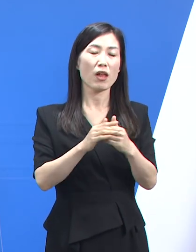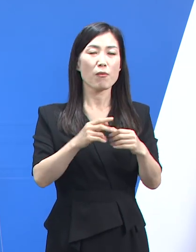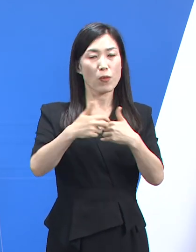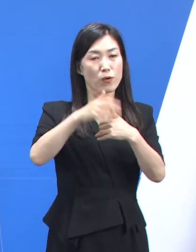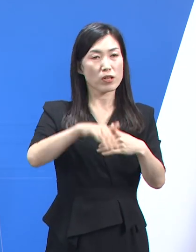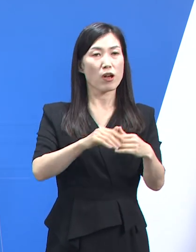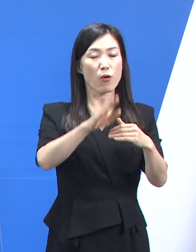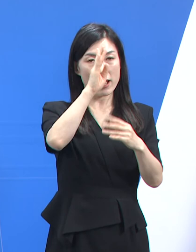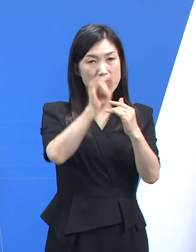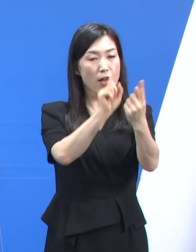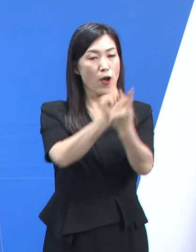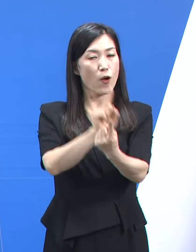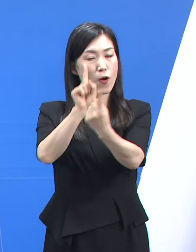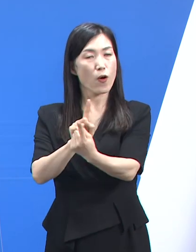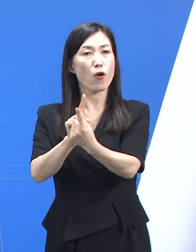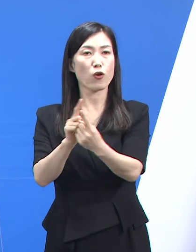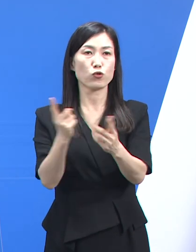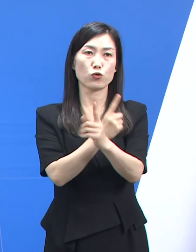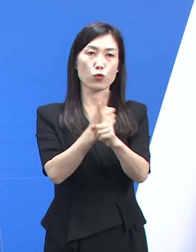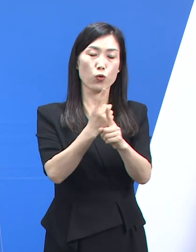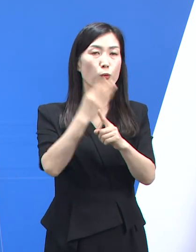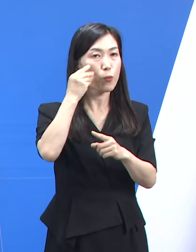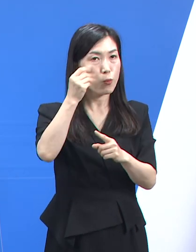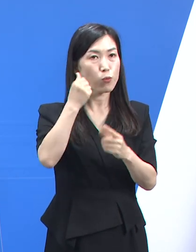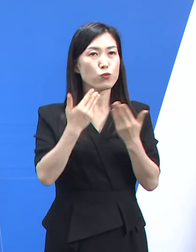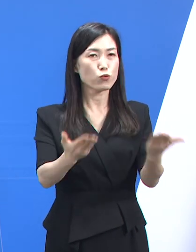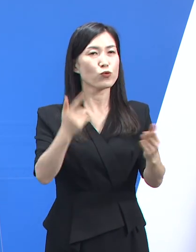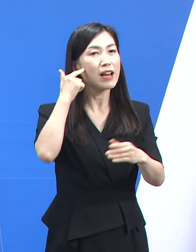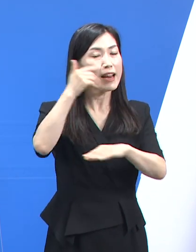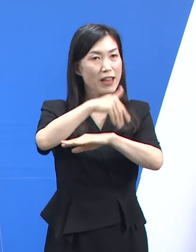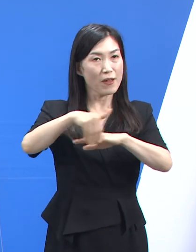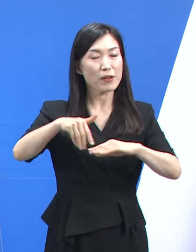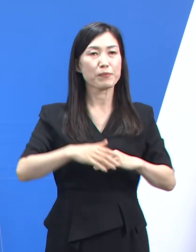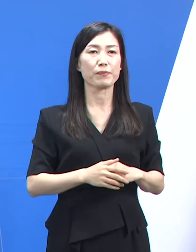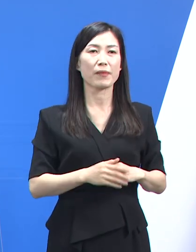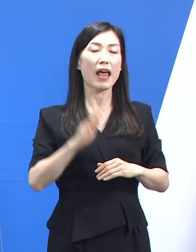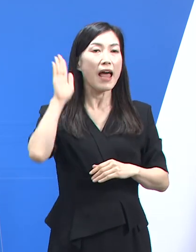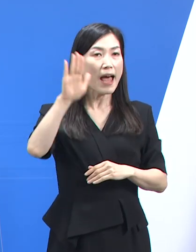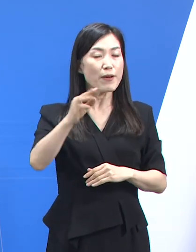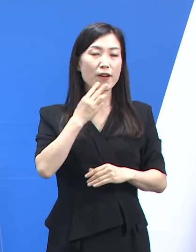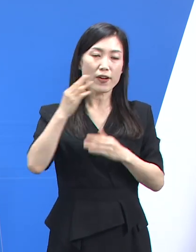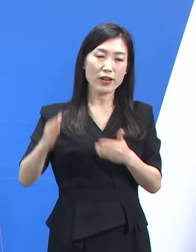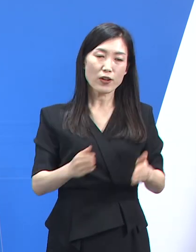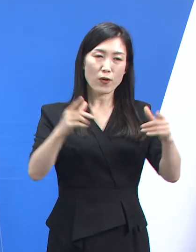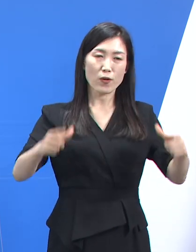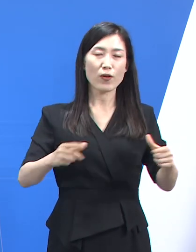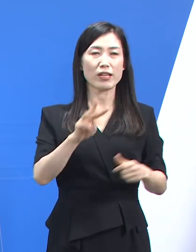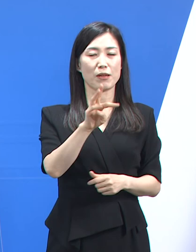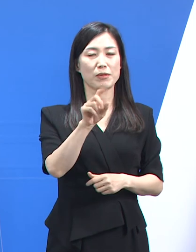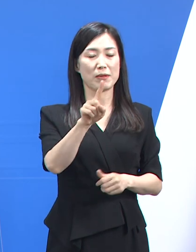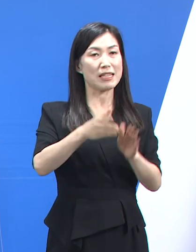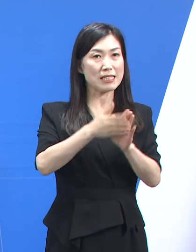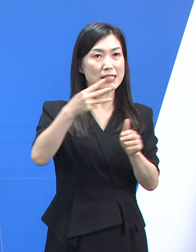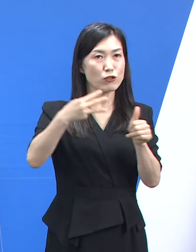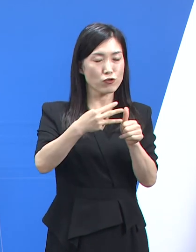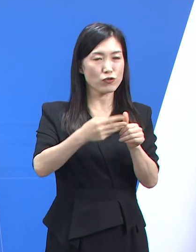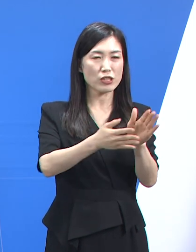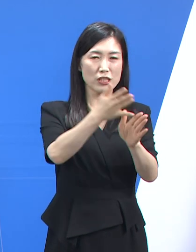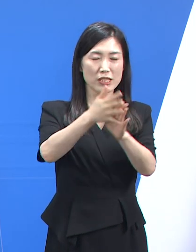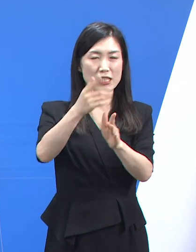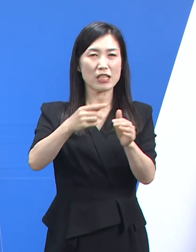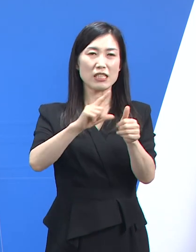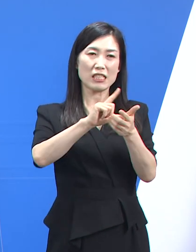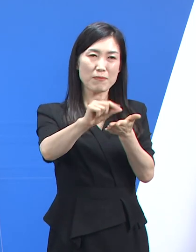보다 효율적인 대응체계를 구축해 나갈 예정입니다. 앞으로도 경기도는 31일기의 시군과 함께 코로나19 극복과